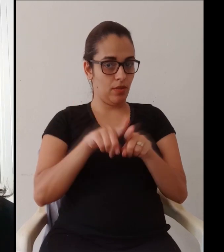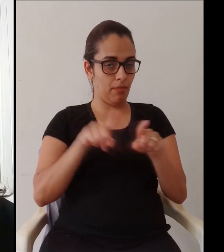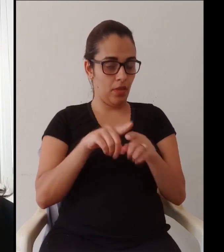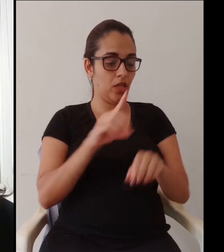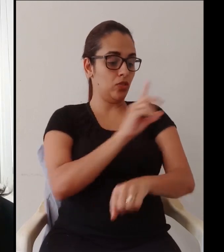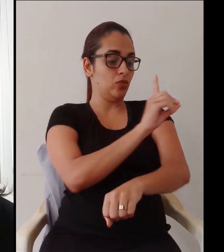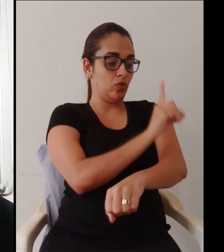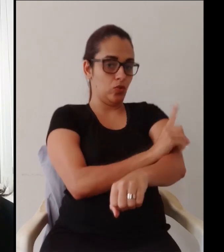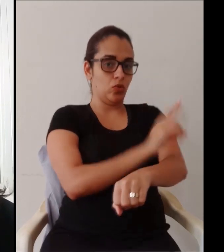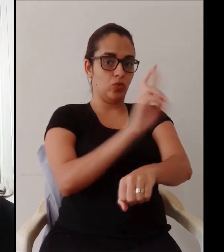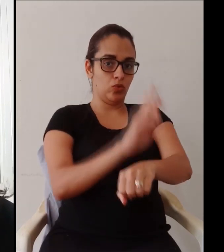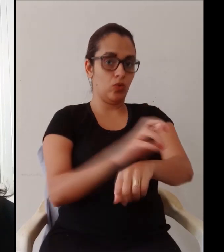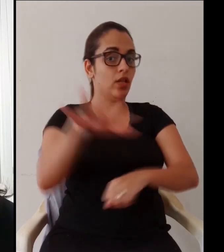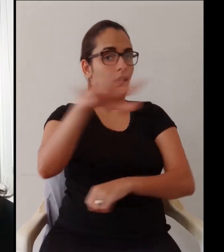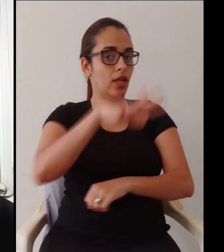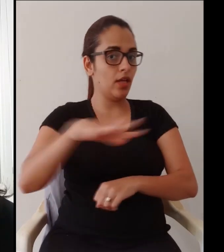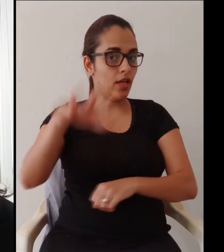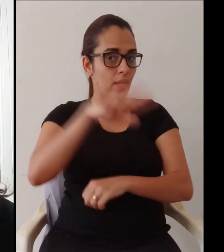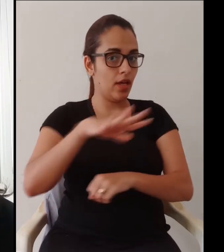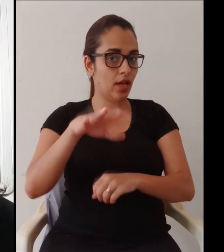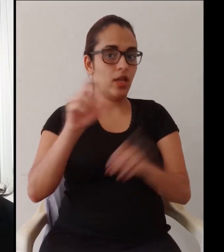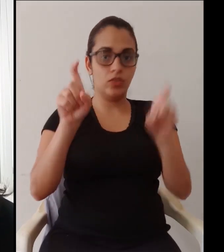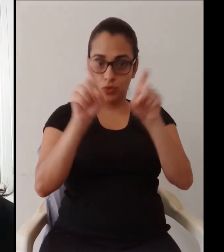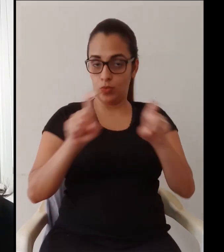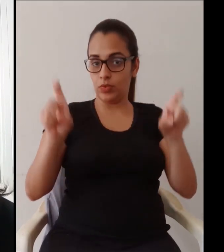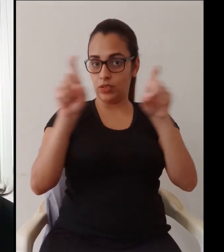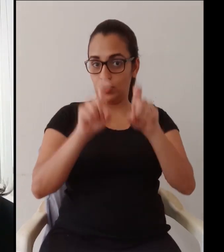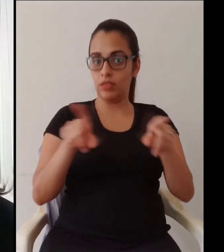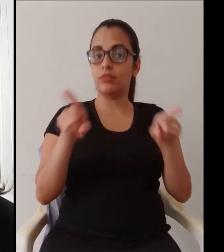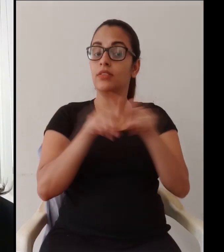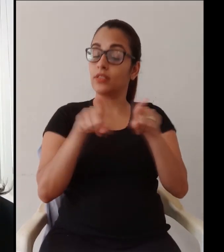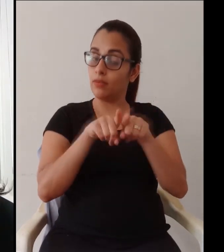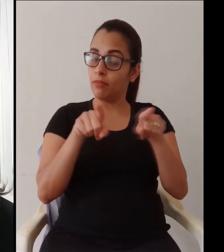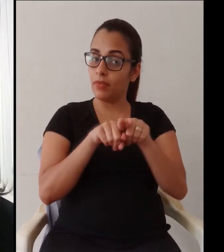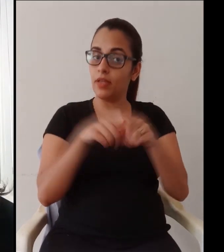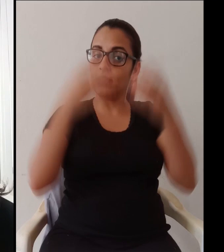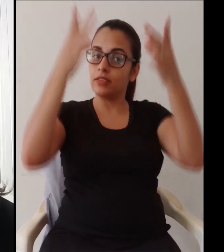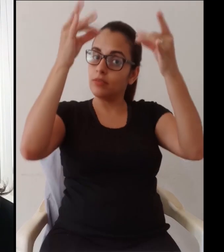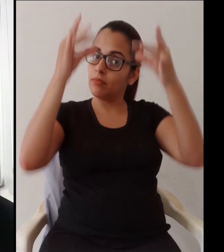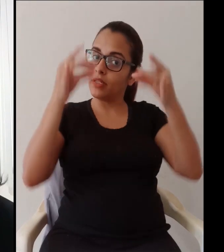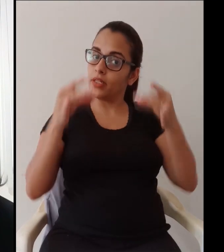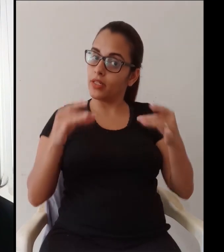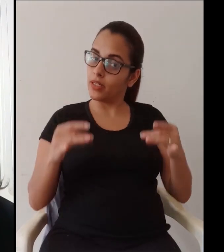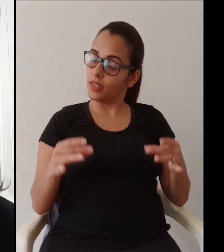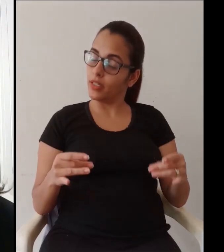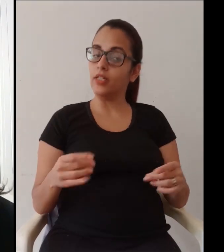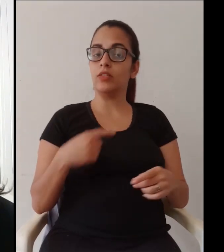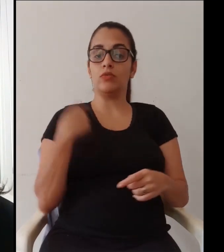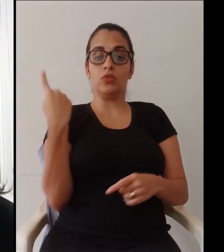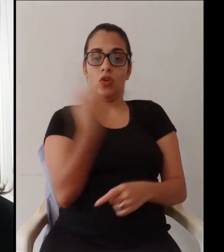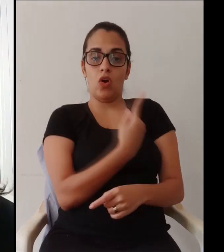educação à distância, que é a Mariela Berger. Ela é professora do CEPHOR e diretora,